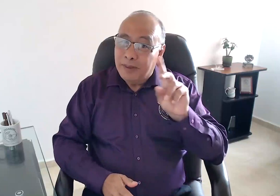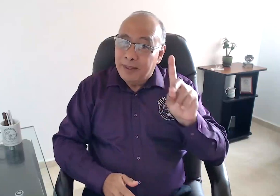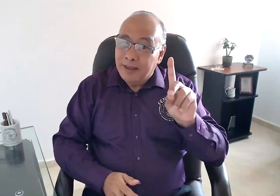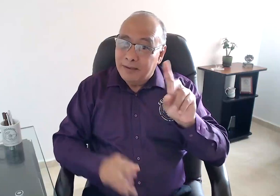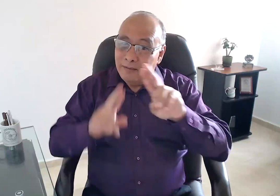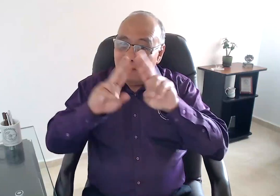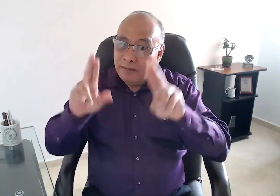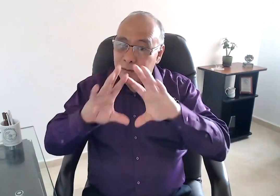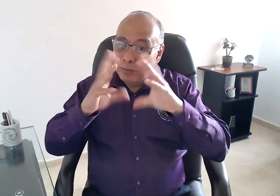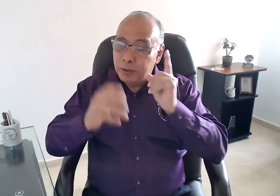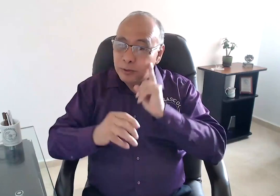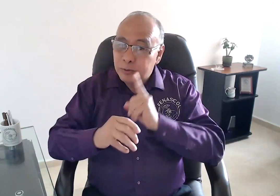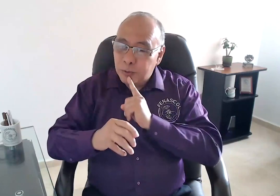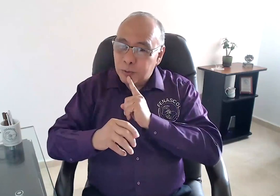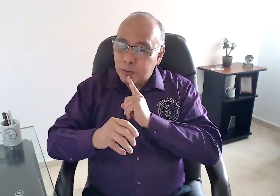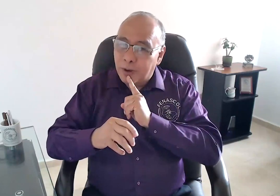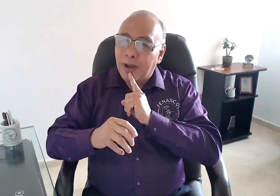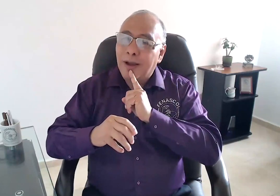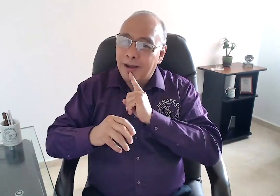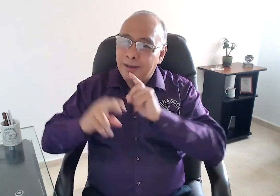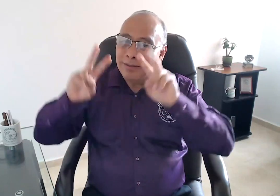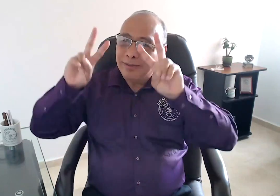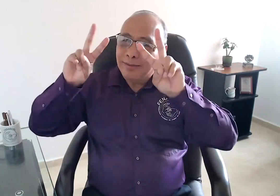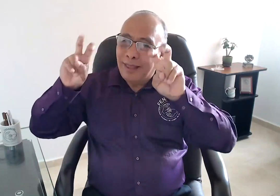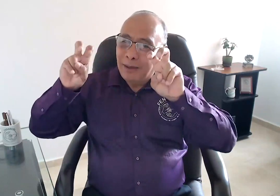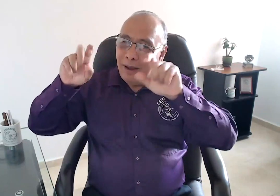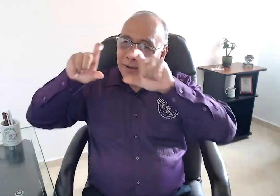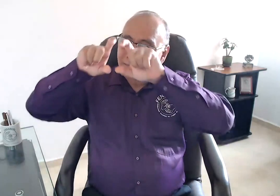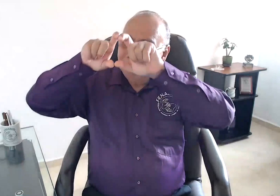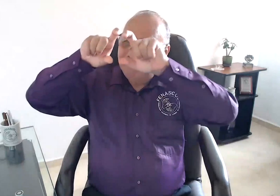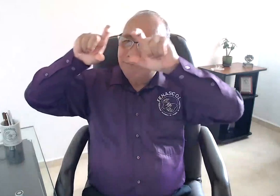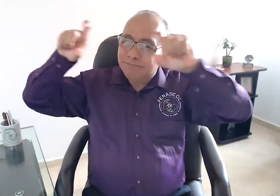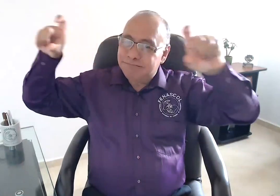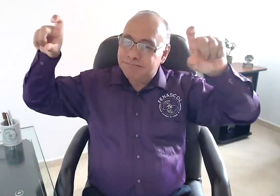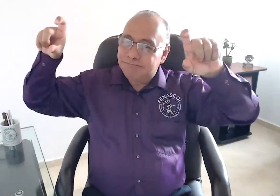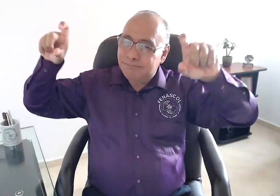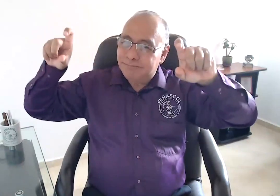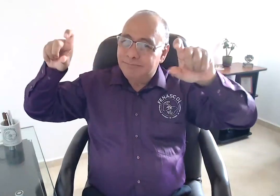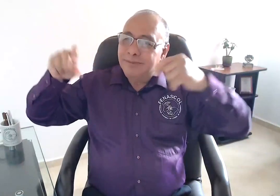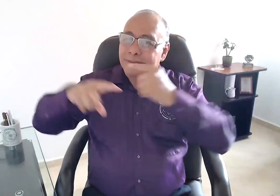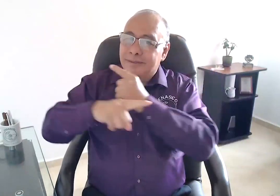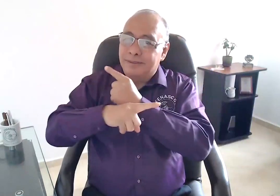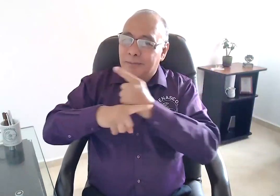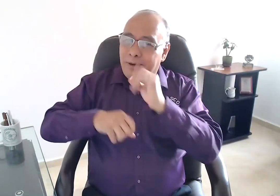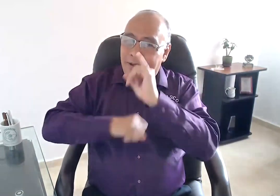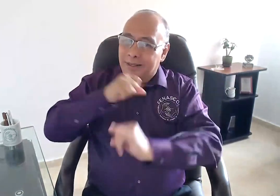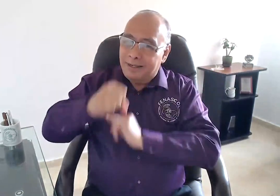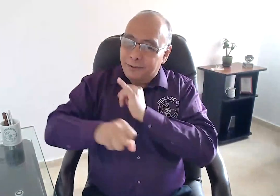Este es el eslogan de la WFD, Federación Mundial de Sordos, en el marco de la conmemoración de la Semana